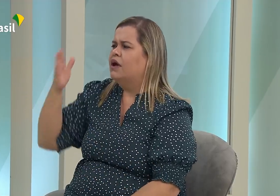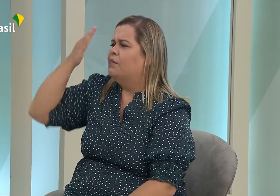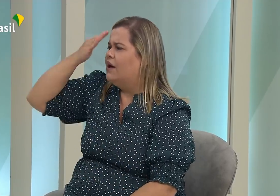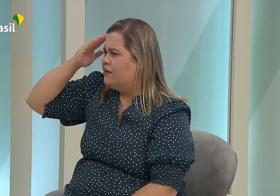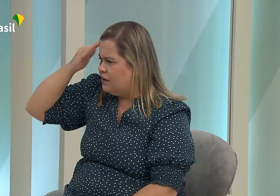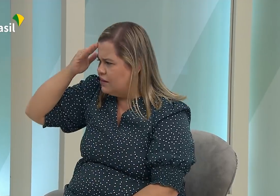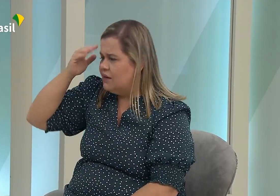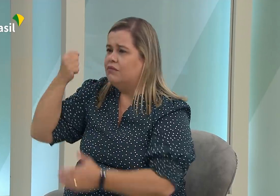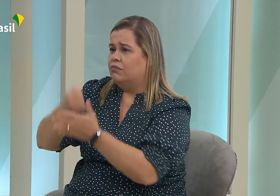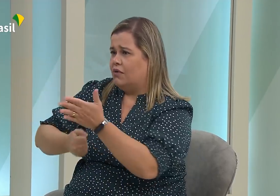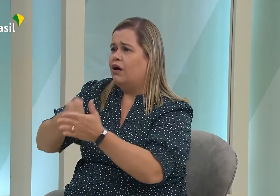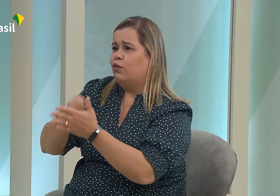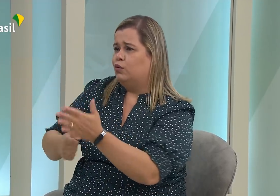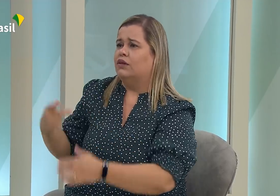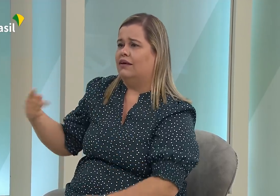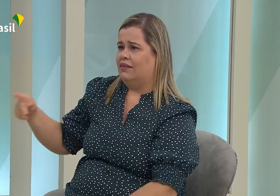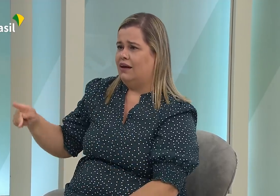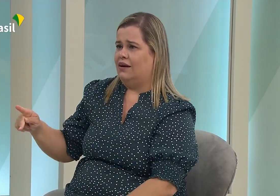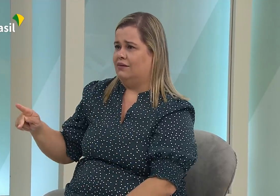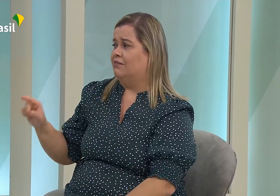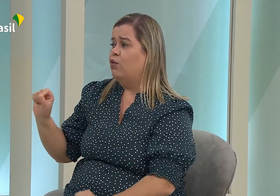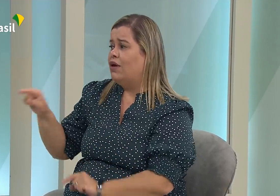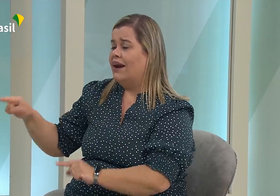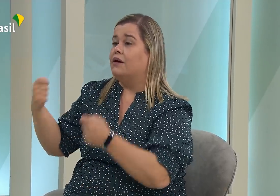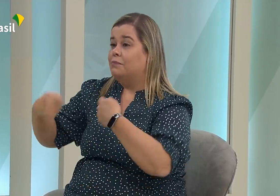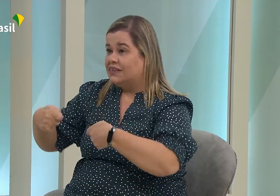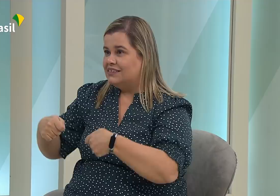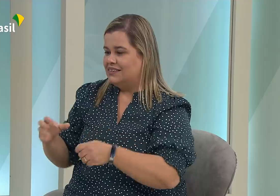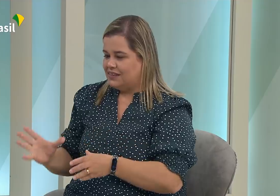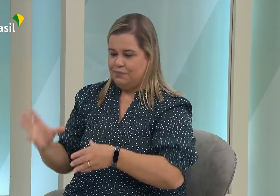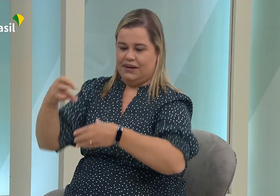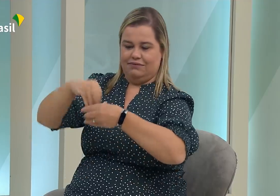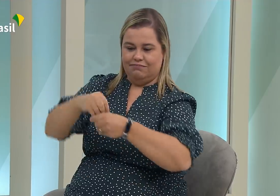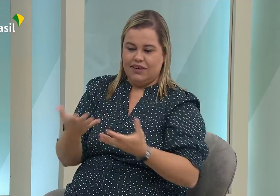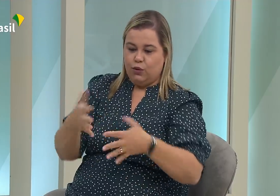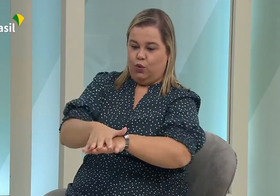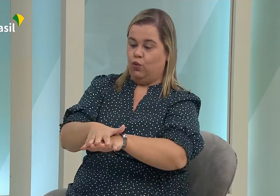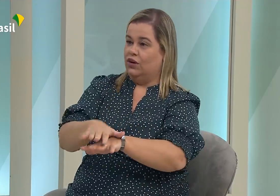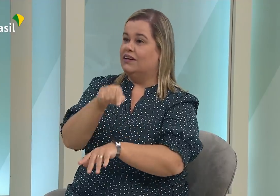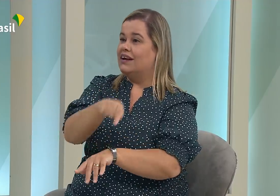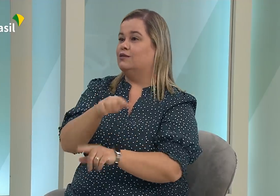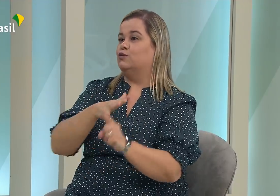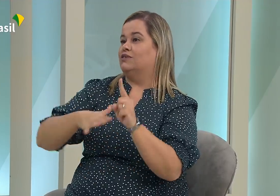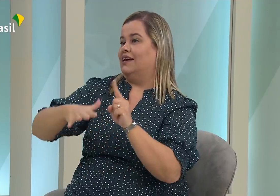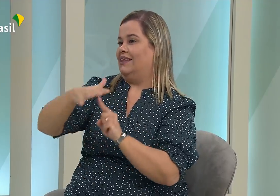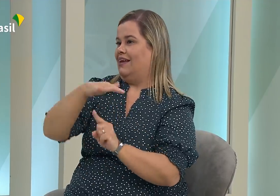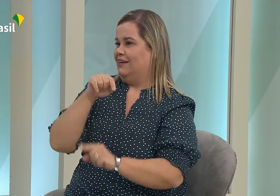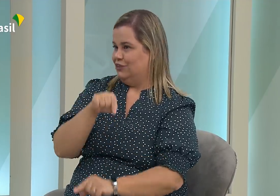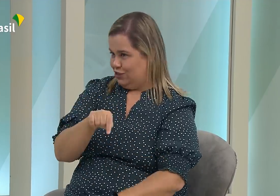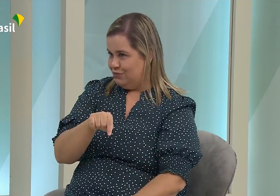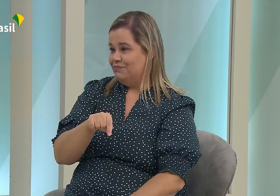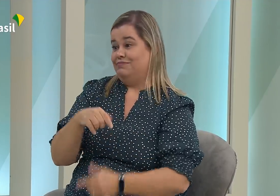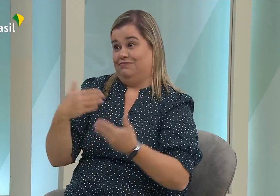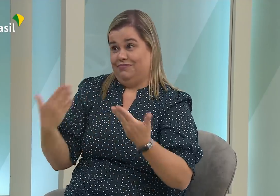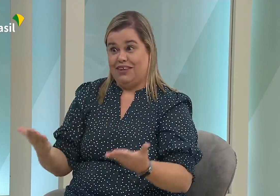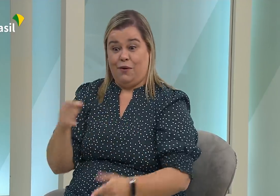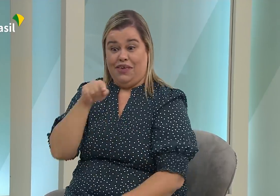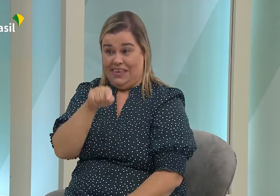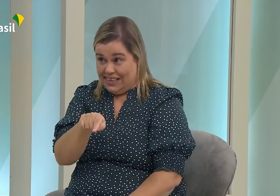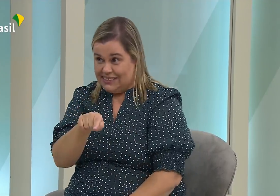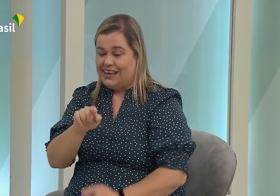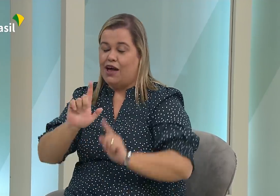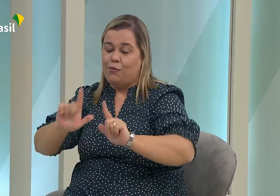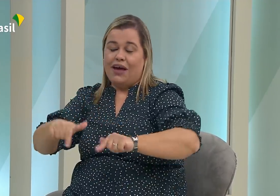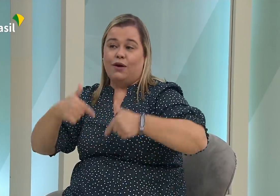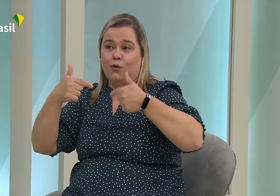a sociedade conheça os diferentes tipos de pessoa com deficiência e todas as lutas que nós enfrentamos para sermos